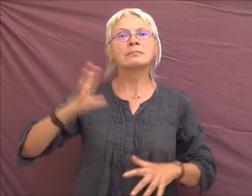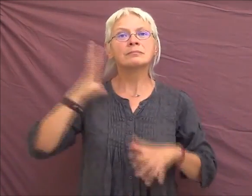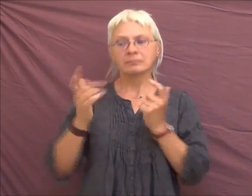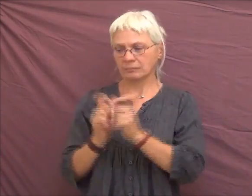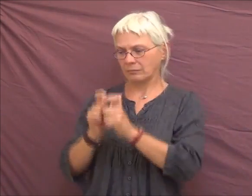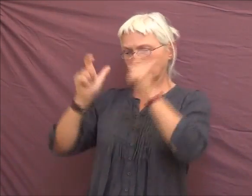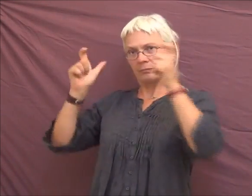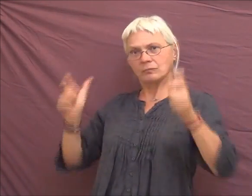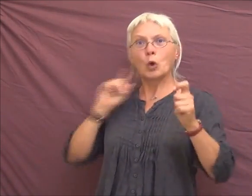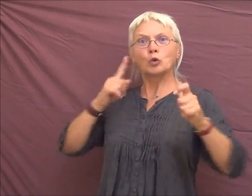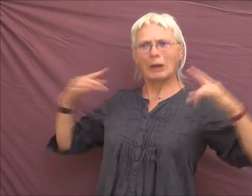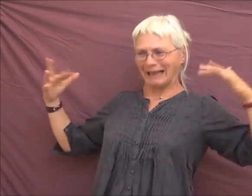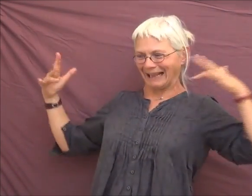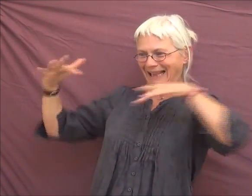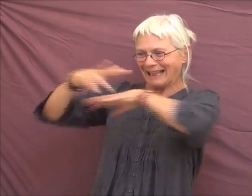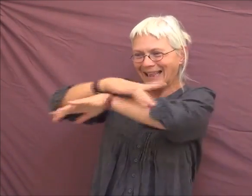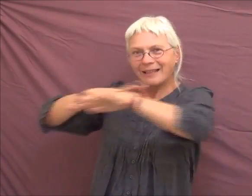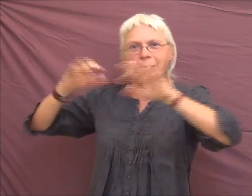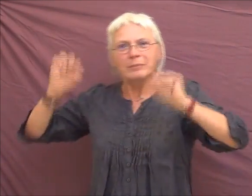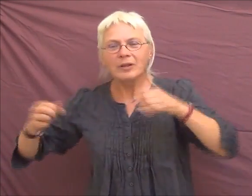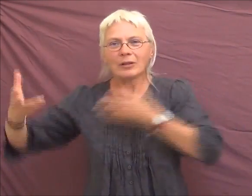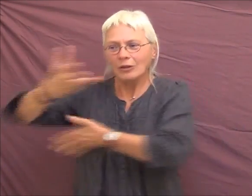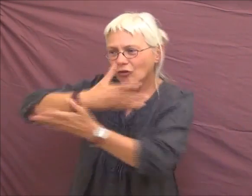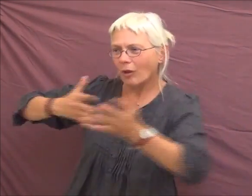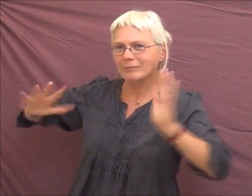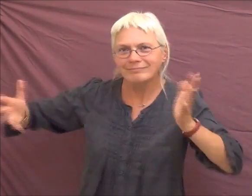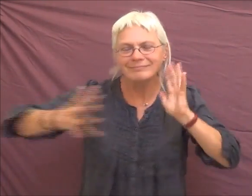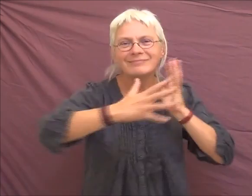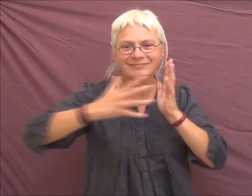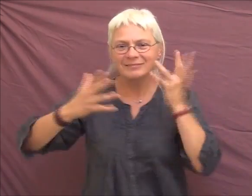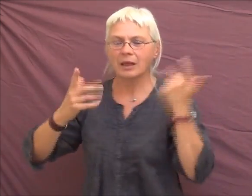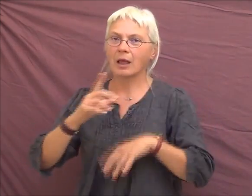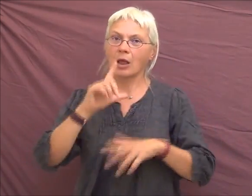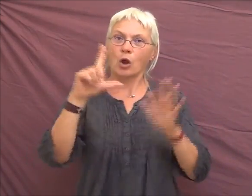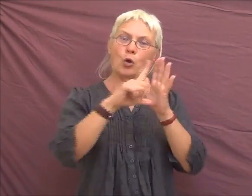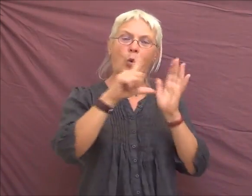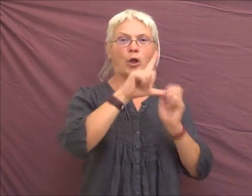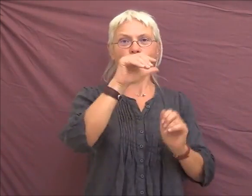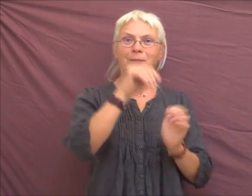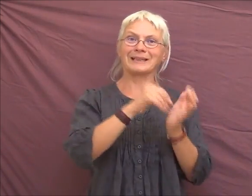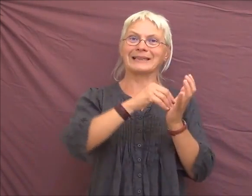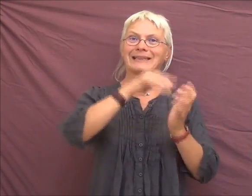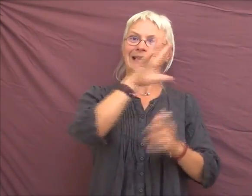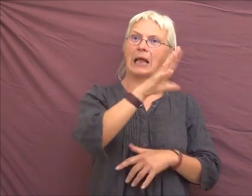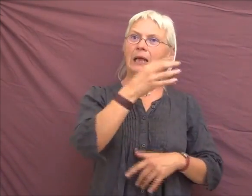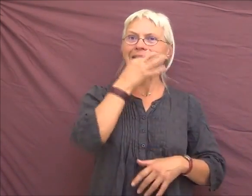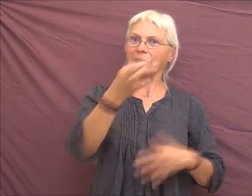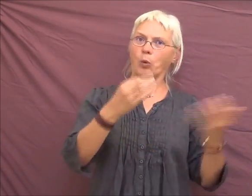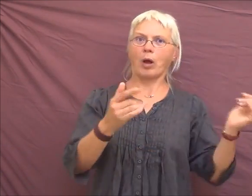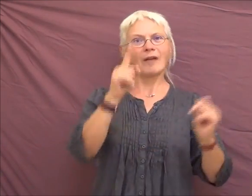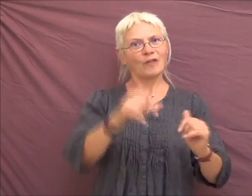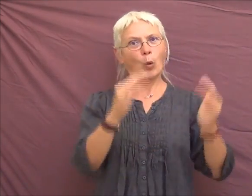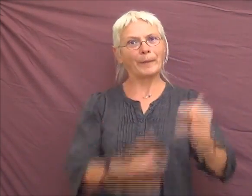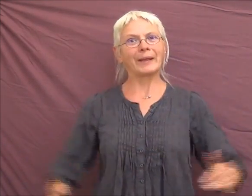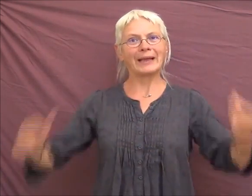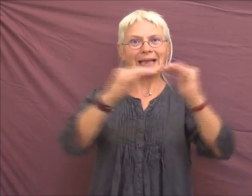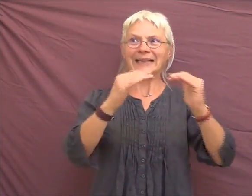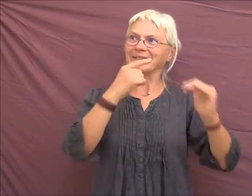eux, et avec 2005, on a dit, ben non, il faut d'égalité, il faut d'égalité. Alors, il faut être tous